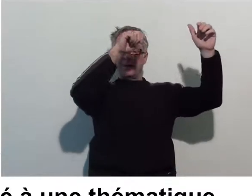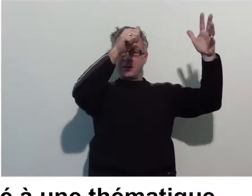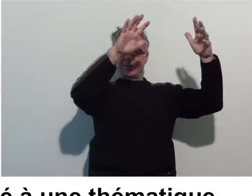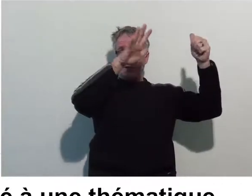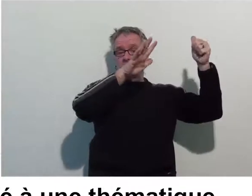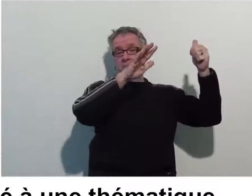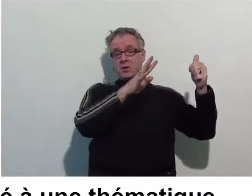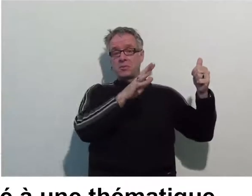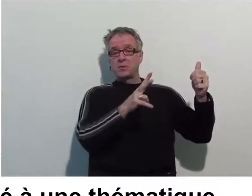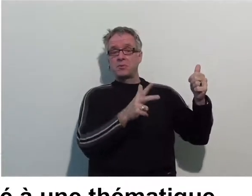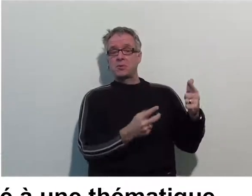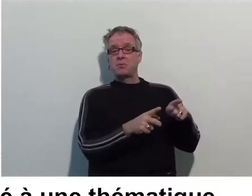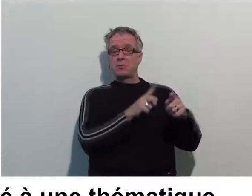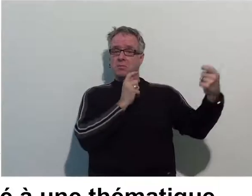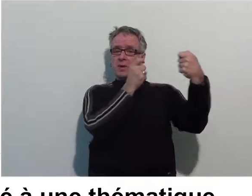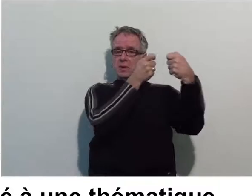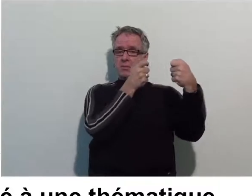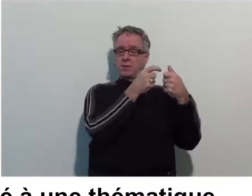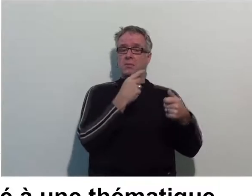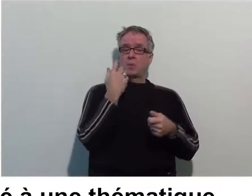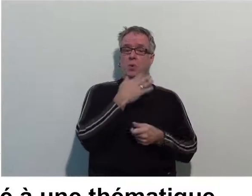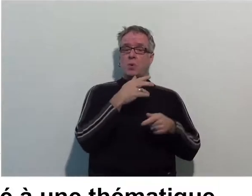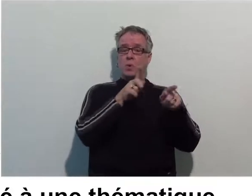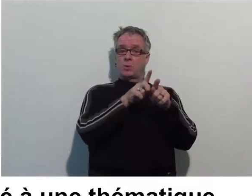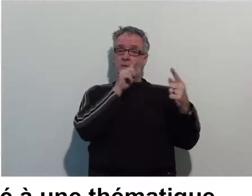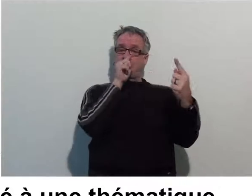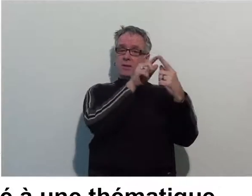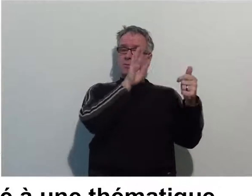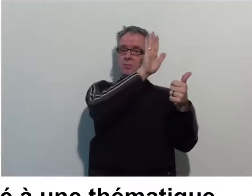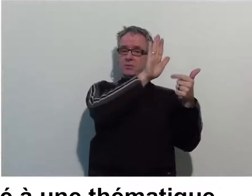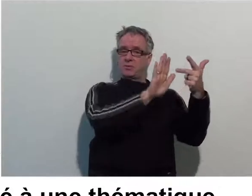Chaque étage est dédié à une thématique et reconnaissable par une couleur.